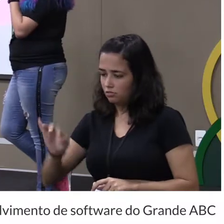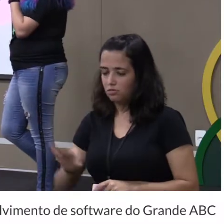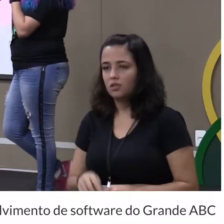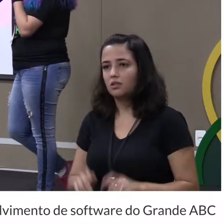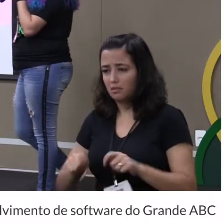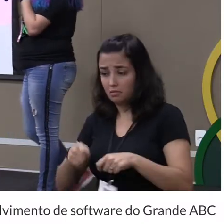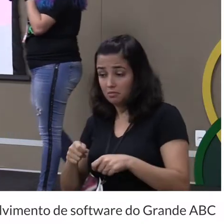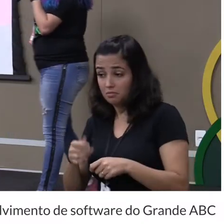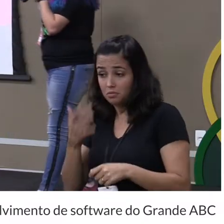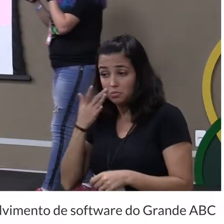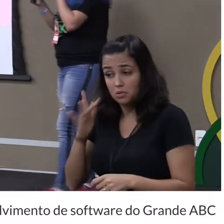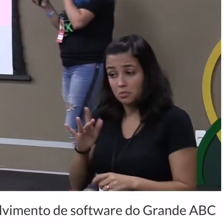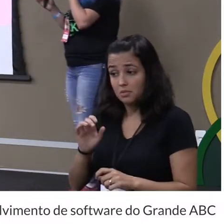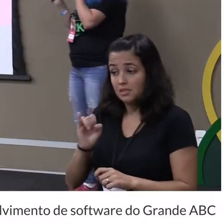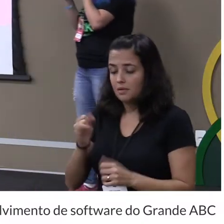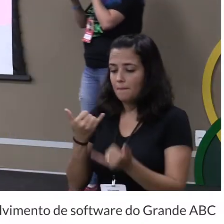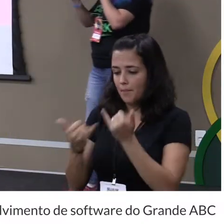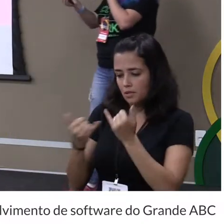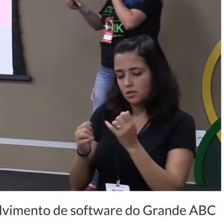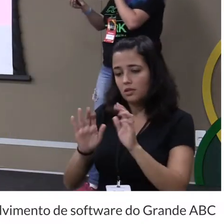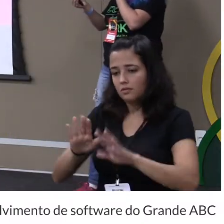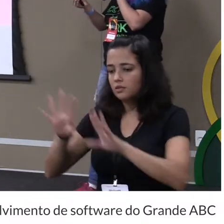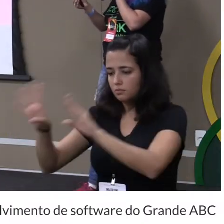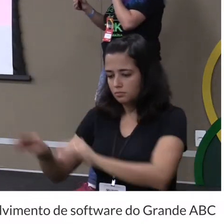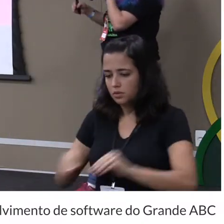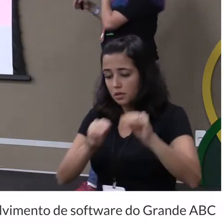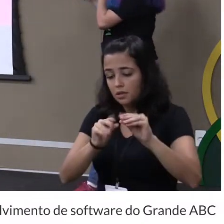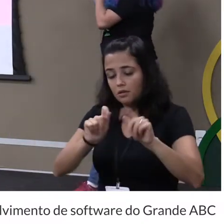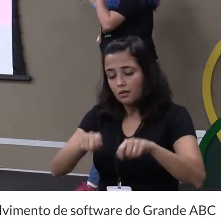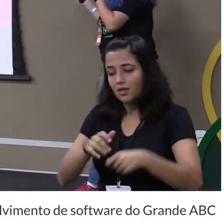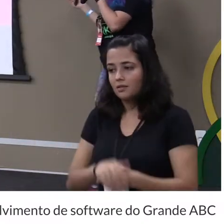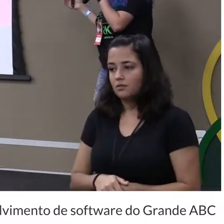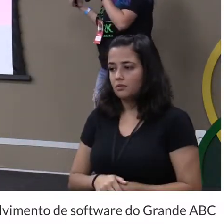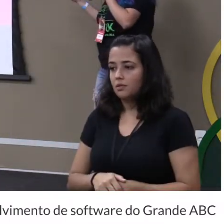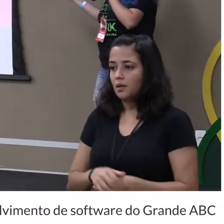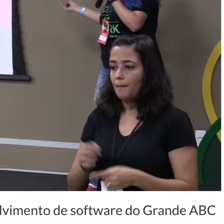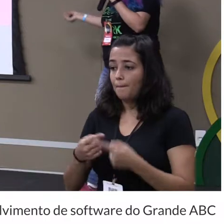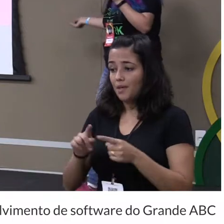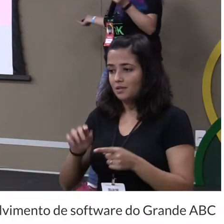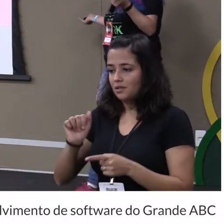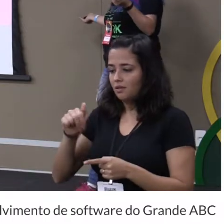componentes não sei mas se for parecido talvez seja um pouco mais fácil agora o Angular